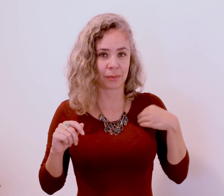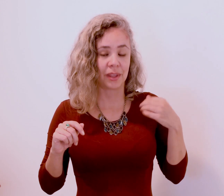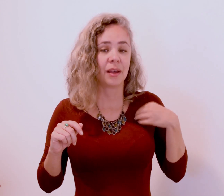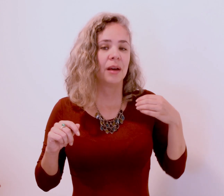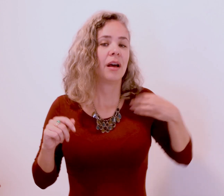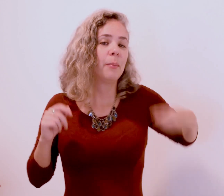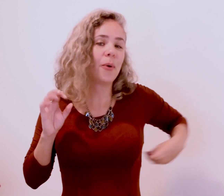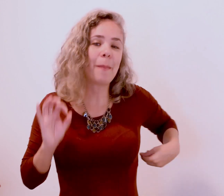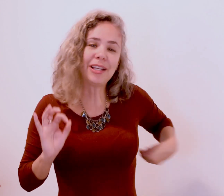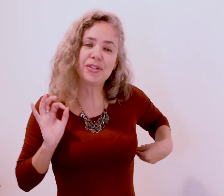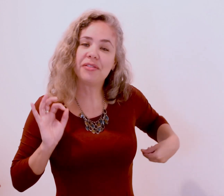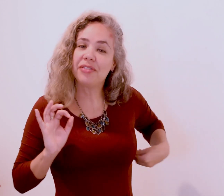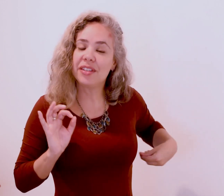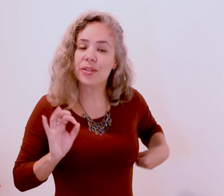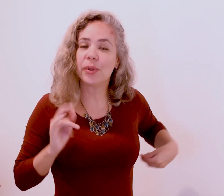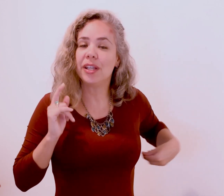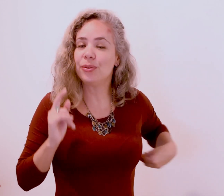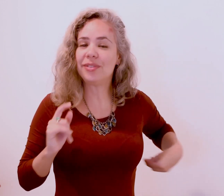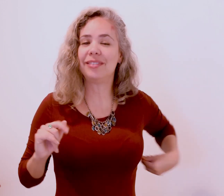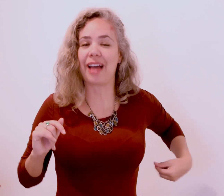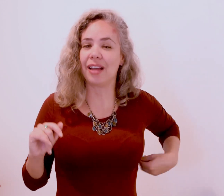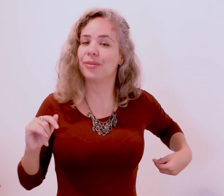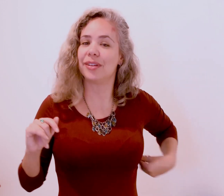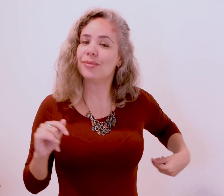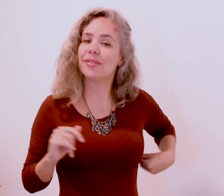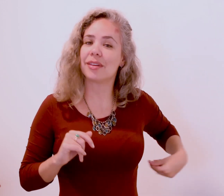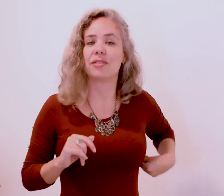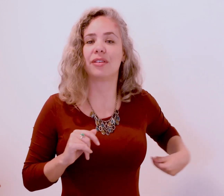Por mais difícil e inusitado que isso seja